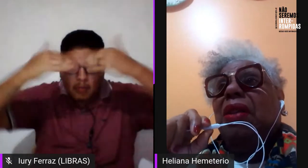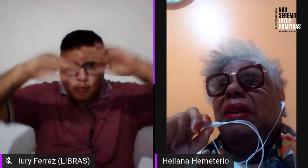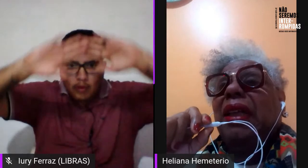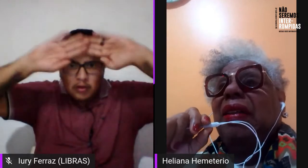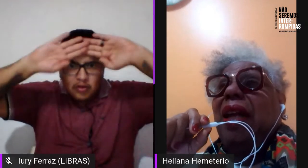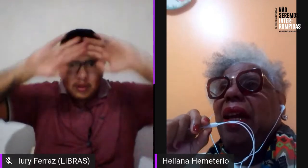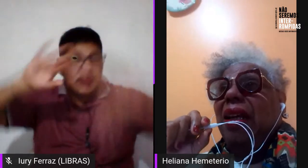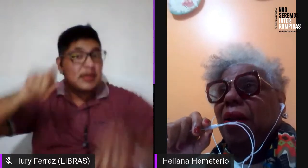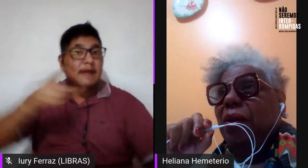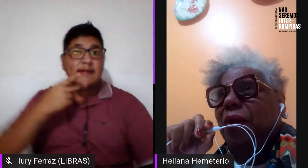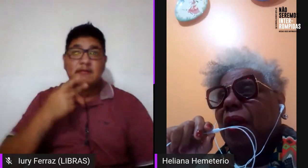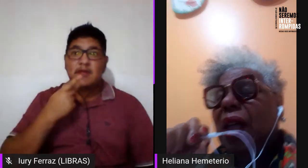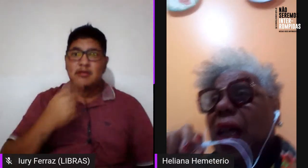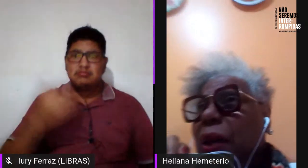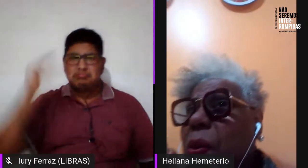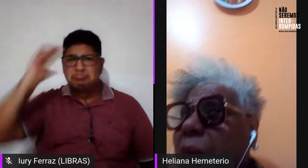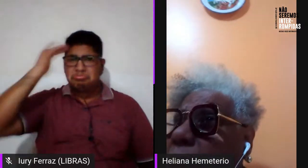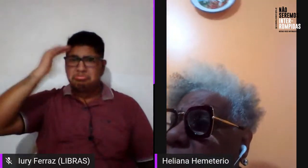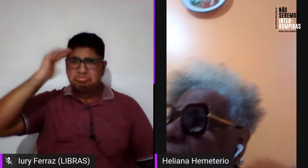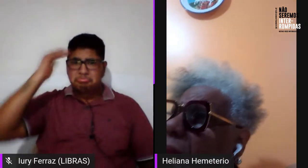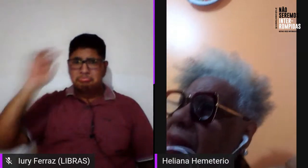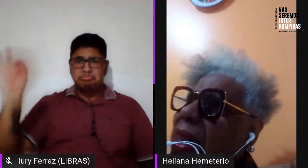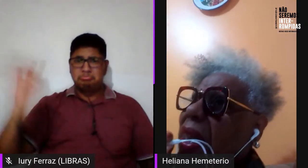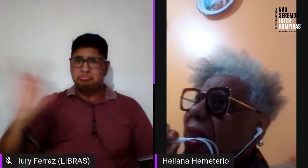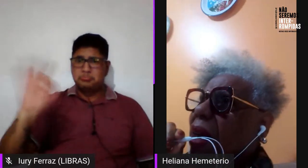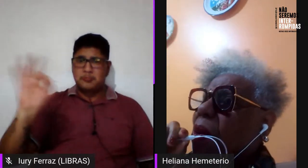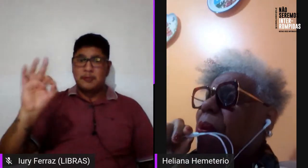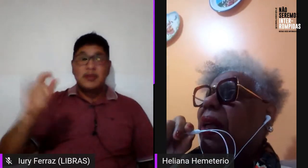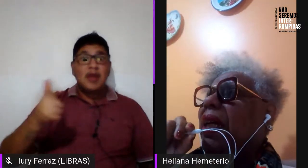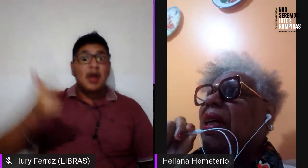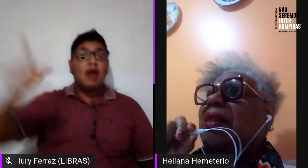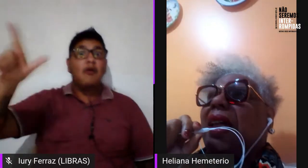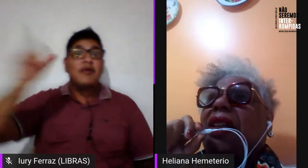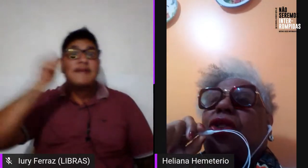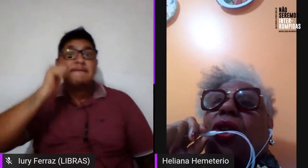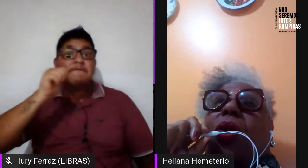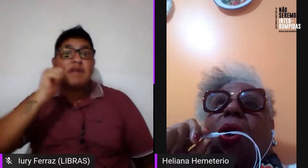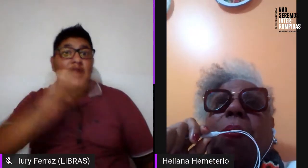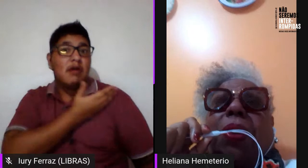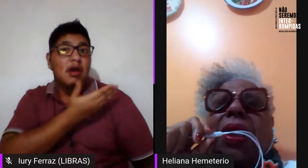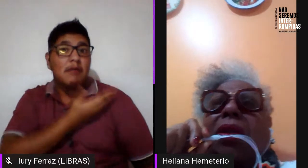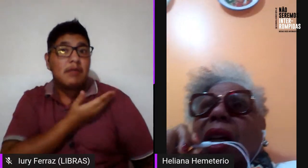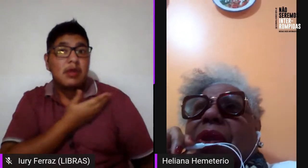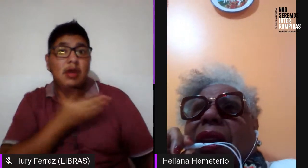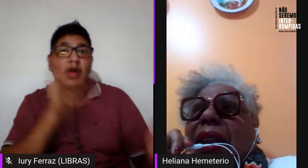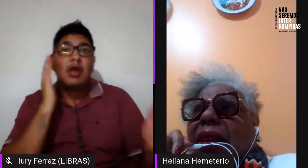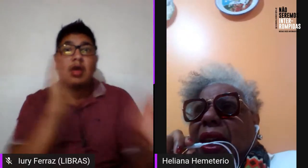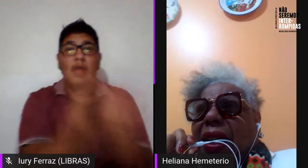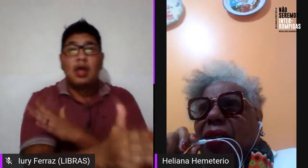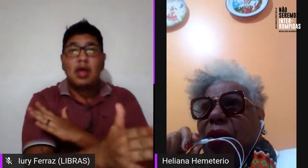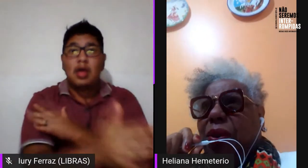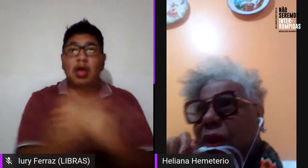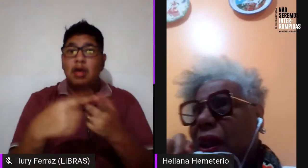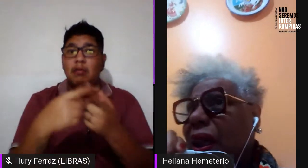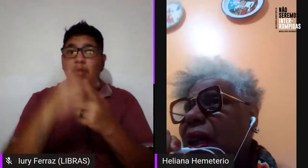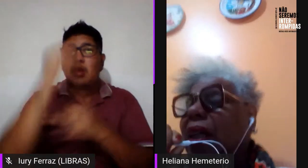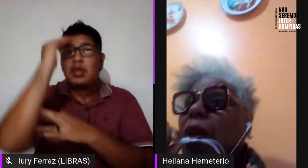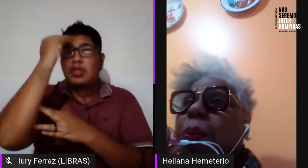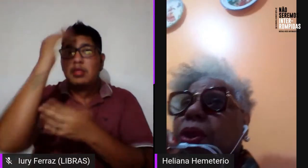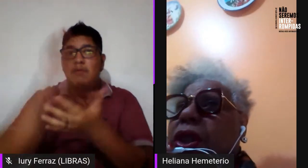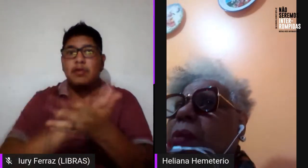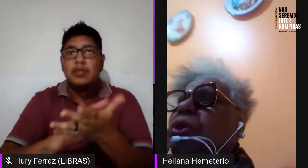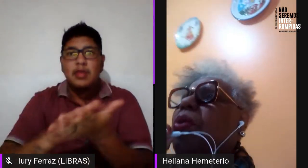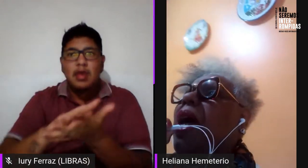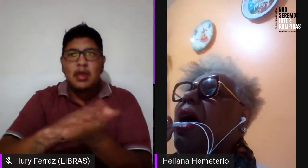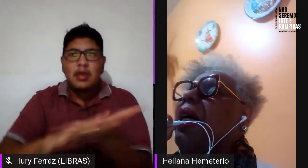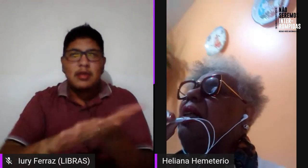dizendo que não entenderam, e uma outra dizia que a companheira se retirou porque não estava entendendo, e